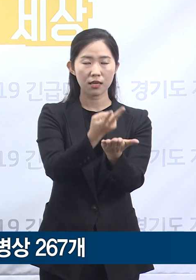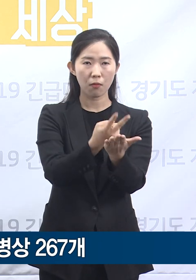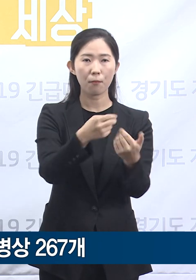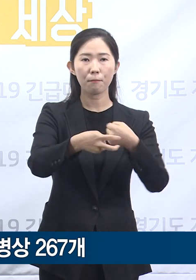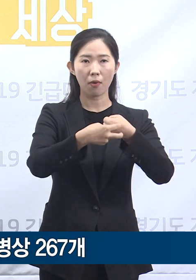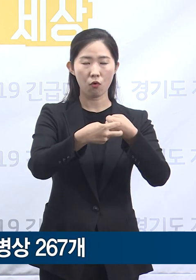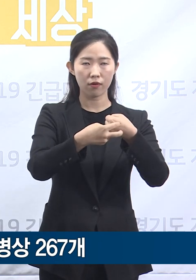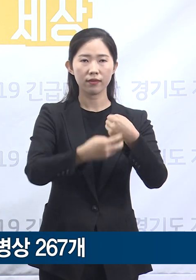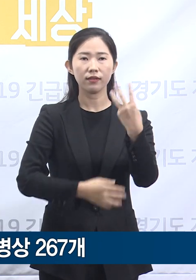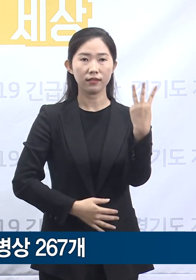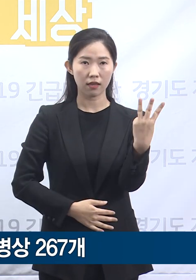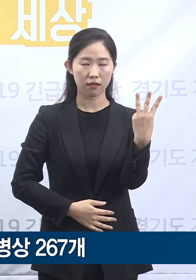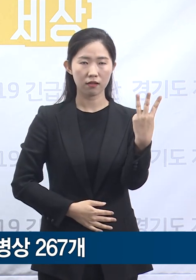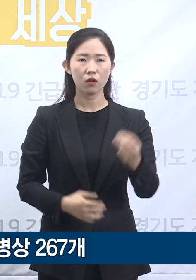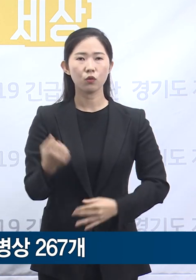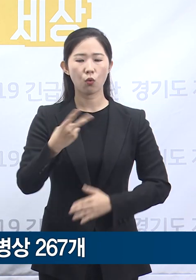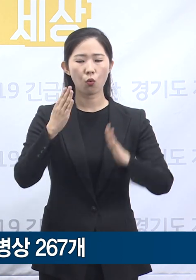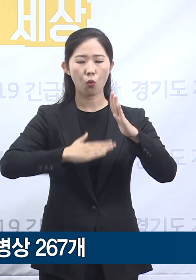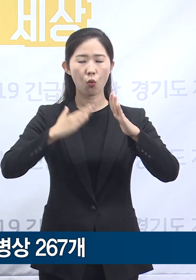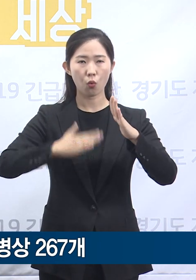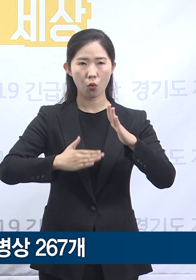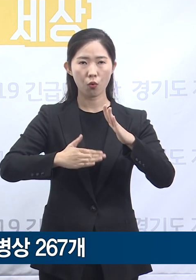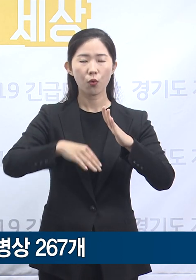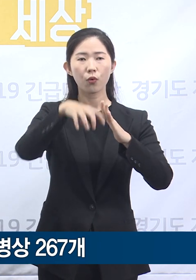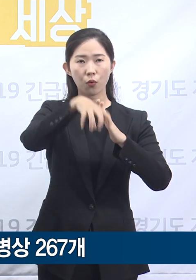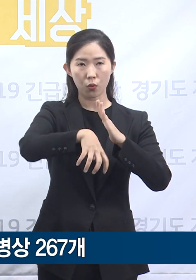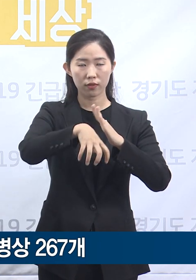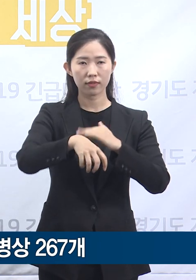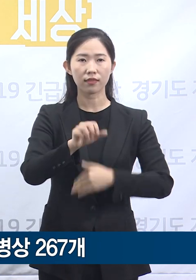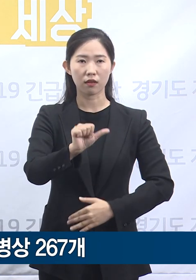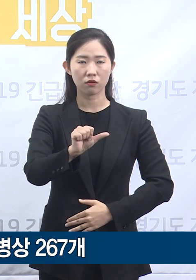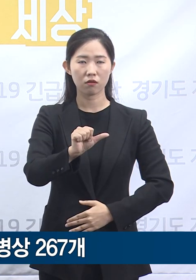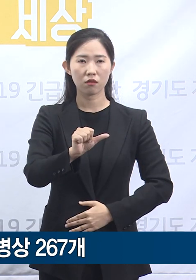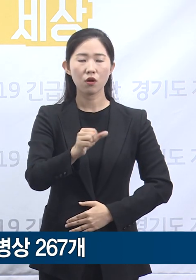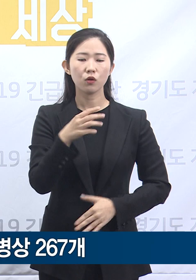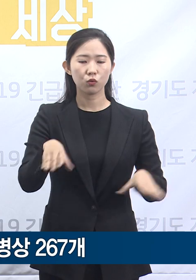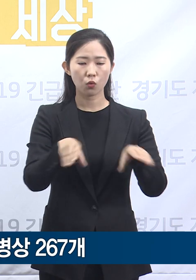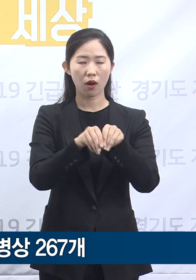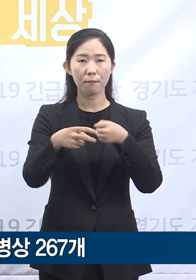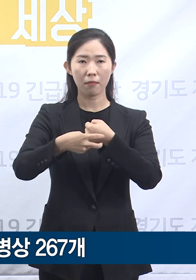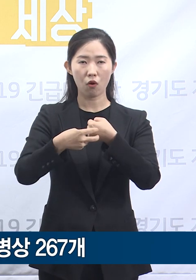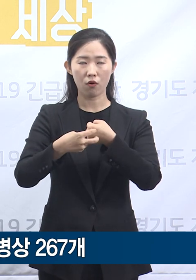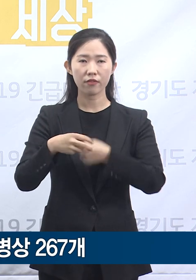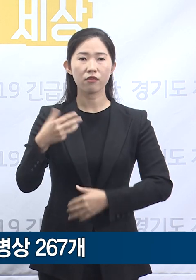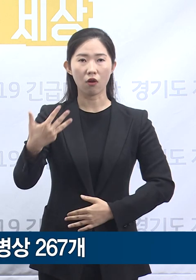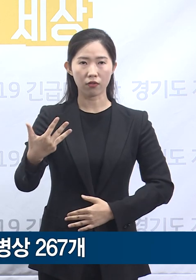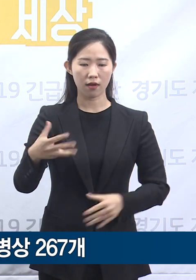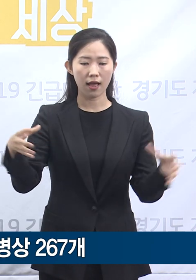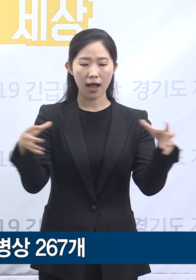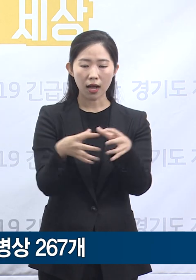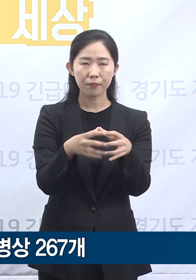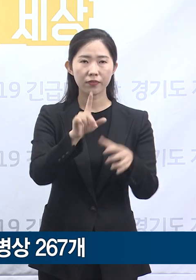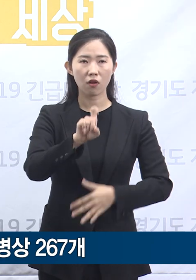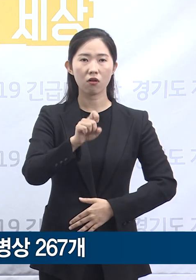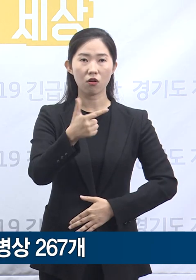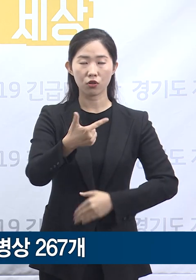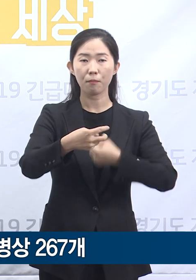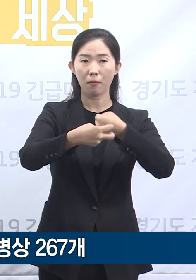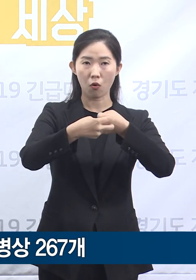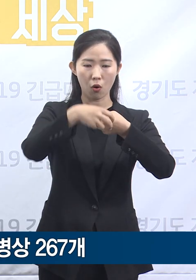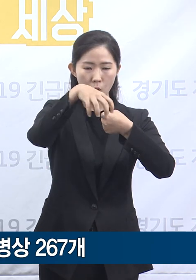운영병원 3곳, 공공의료기관 5곳 및 도내 종합병원 8곳의 협력으로 총 16개 병원에